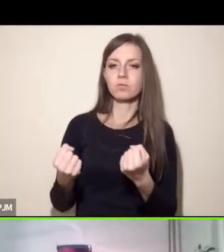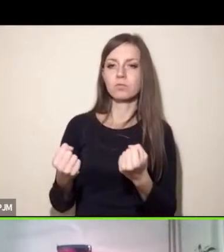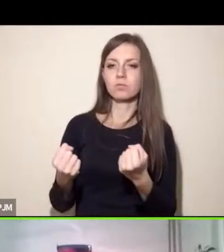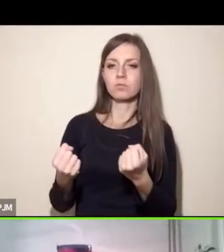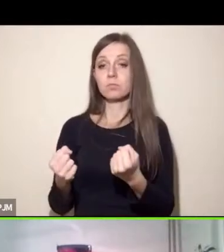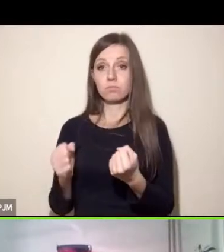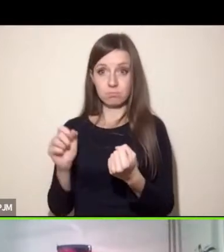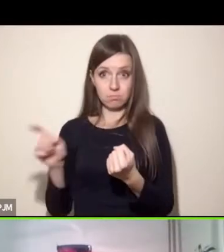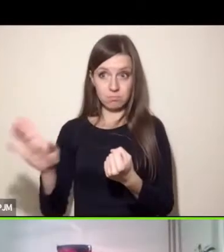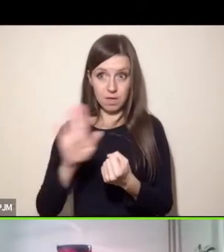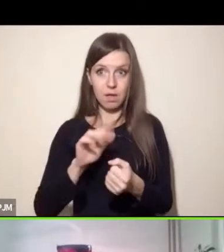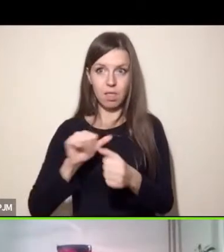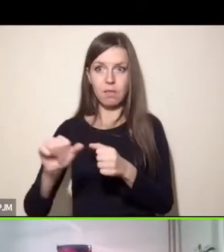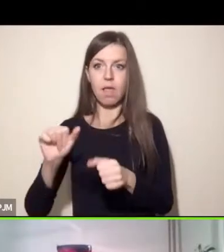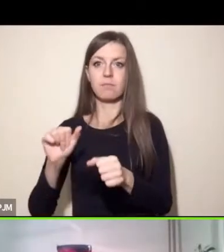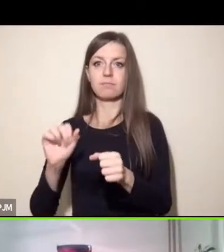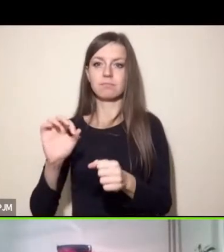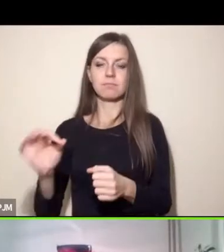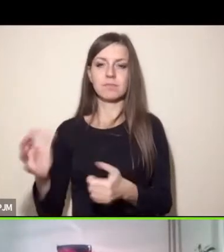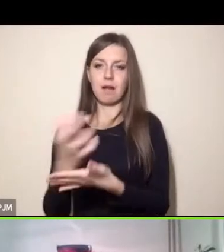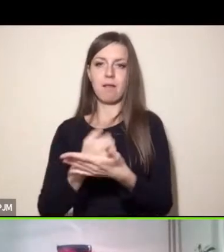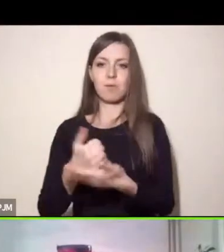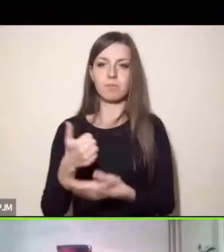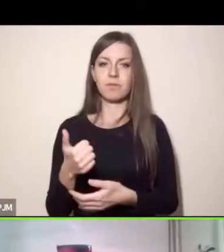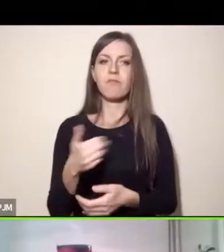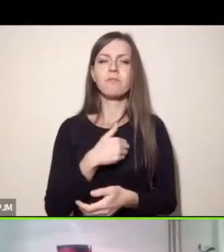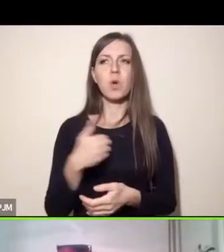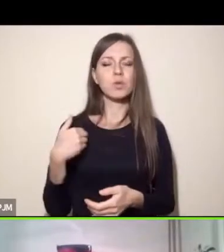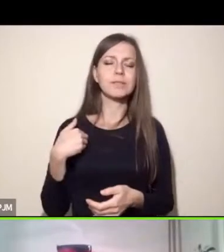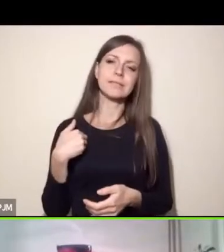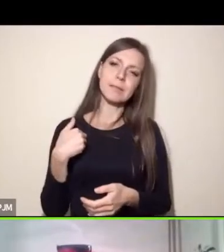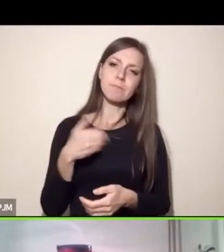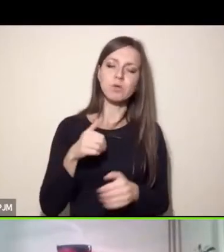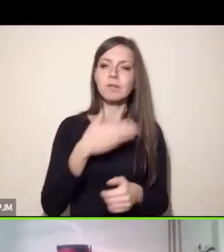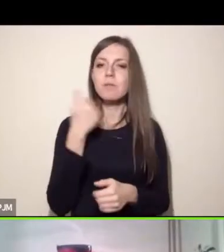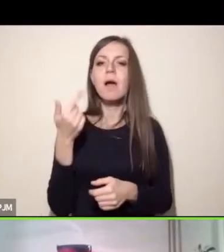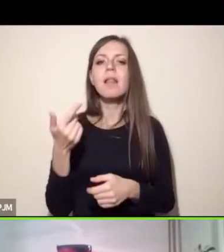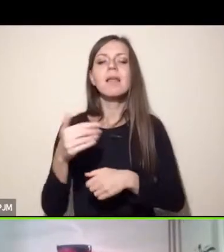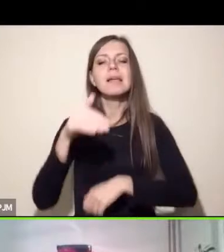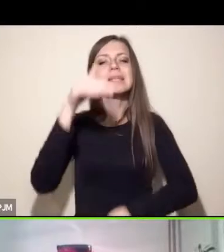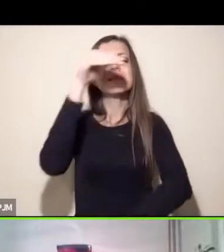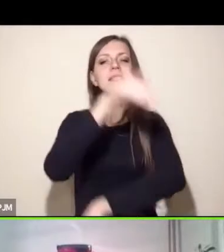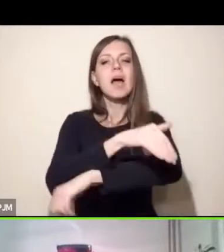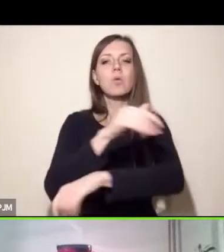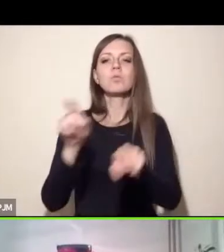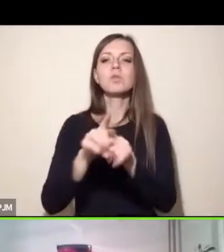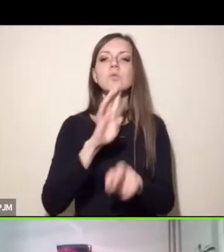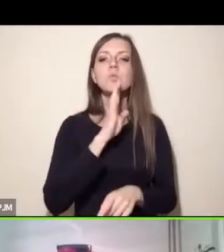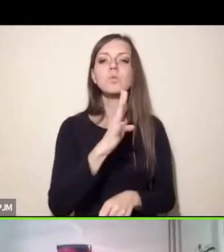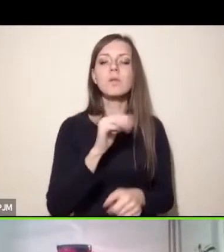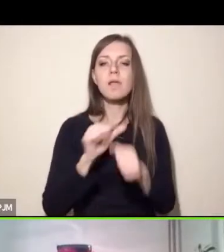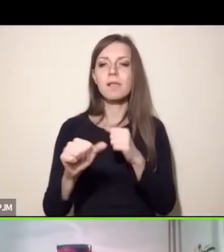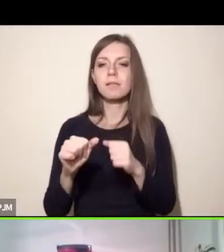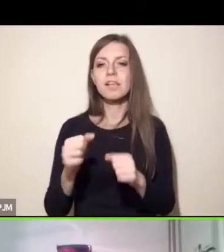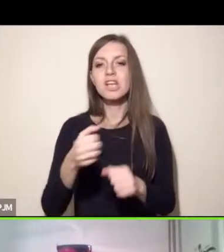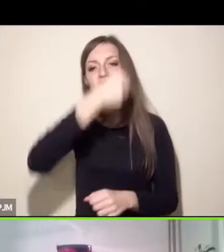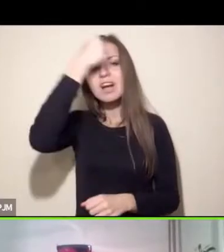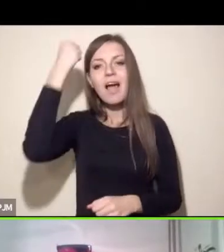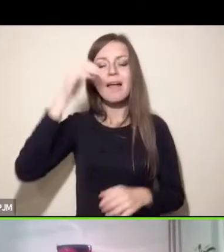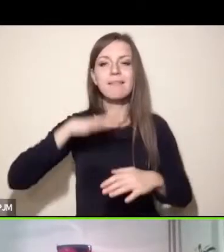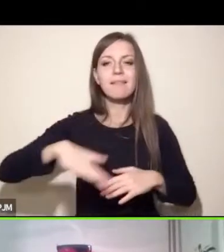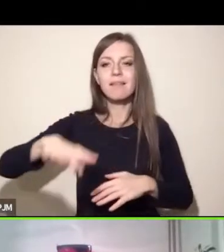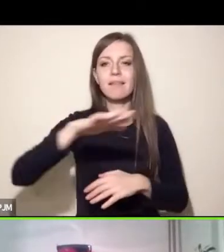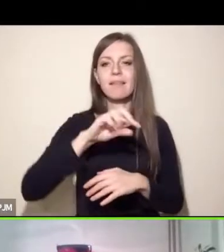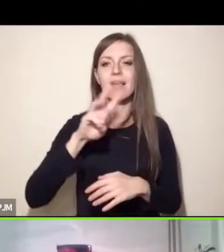dochody w Polsce takich może nie mamy ale są na przykład na zachodzie Europy czy w Stanach Zjednoczonych szklarnie wertykalne czy